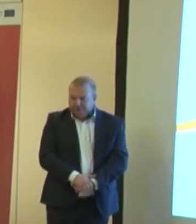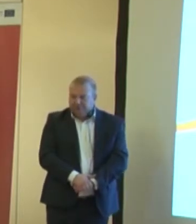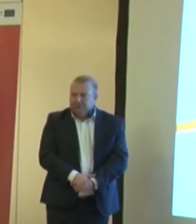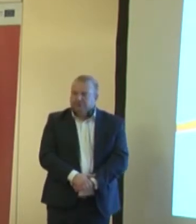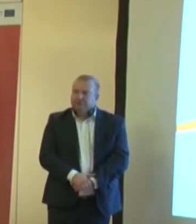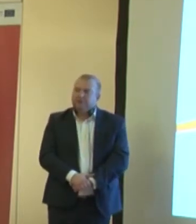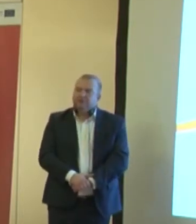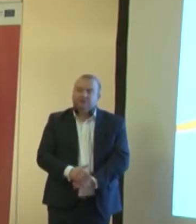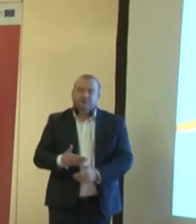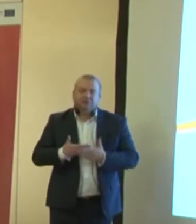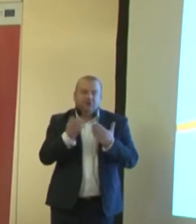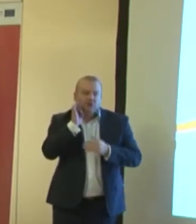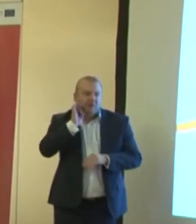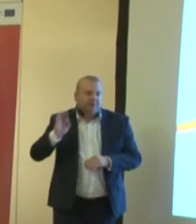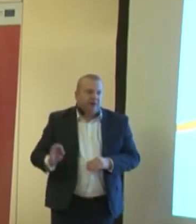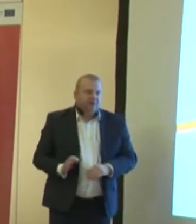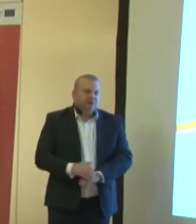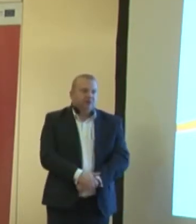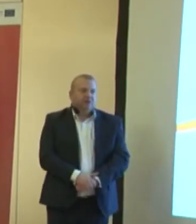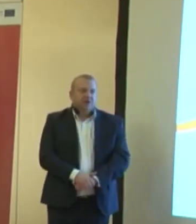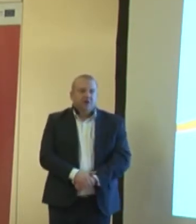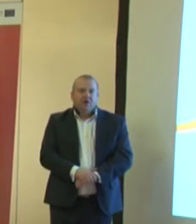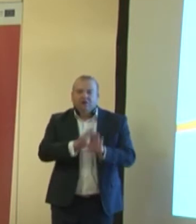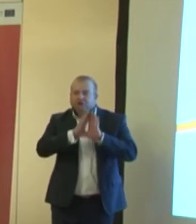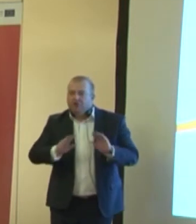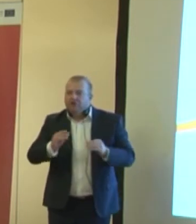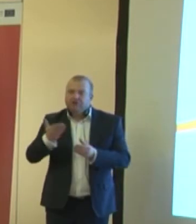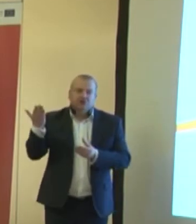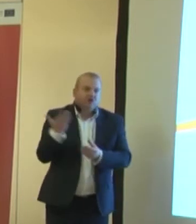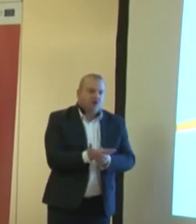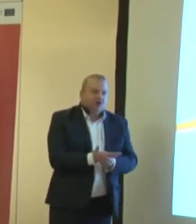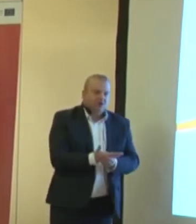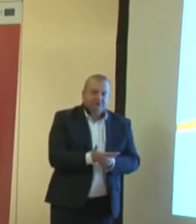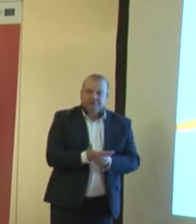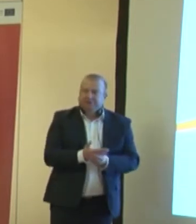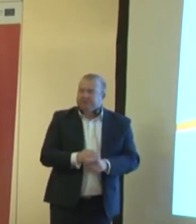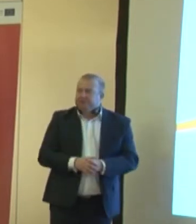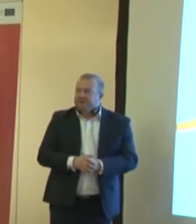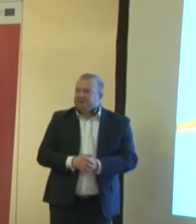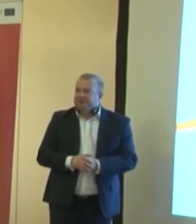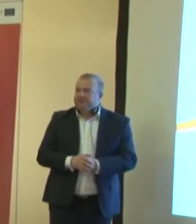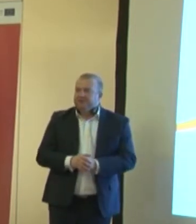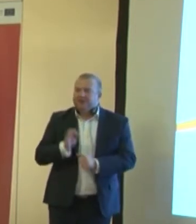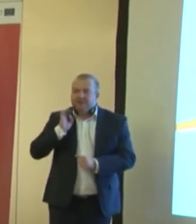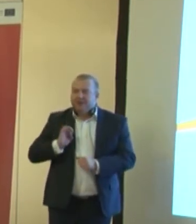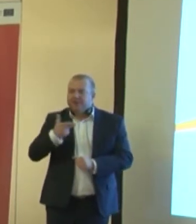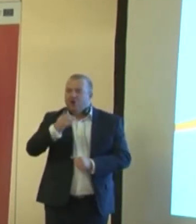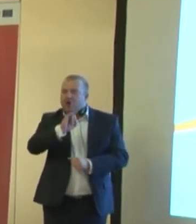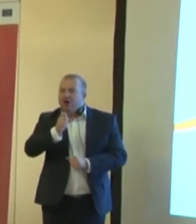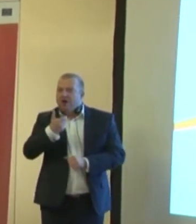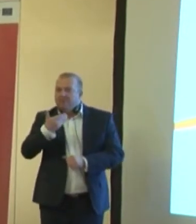Dzień dobry państwu. Szanowni goście, z panem Majerem na czele.